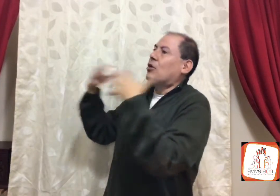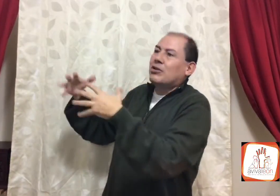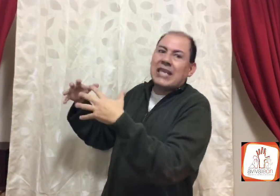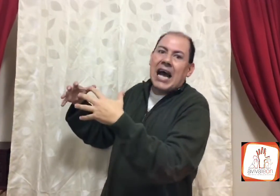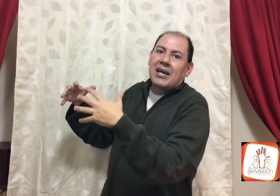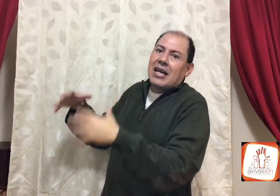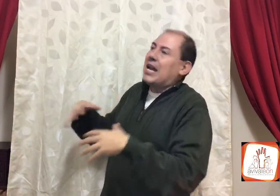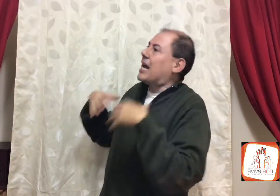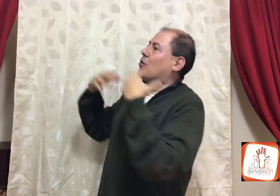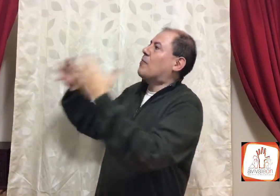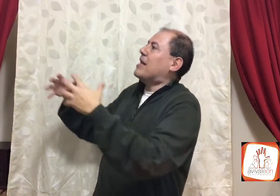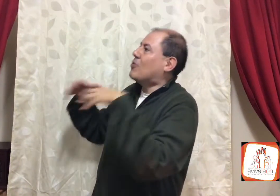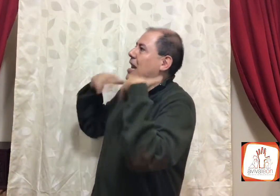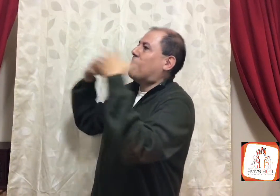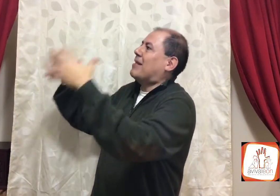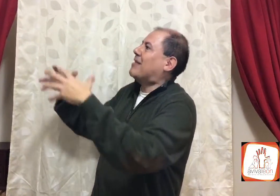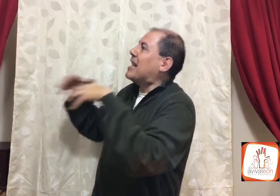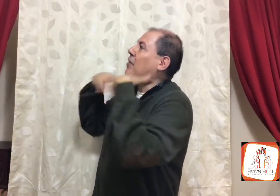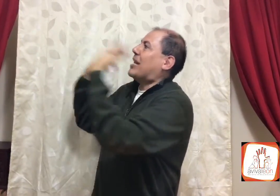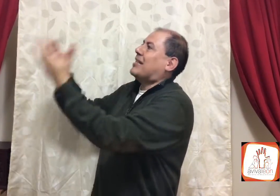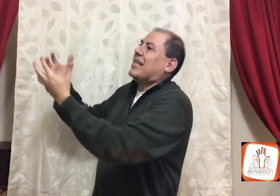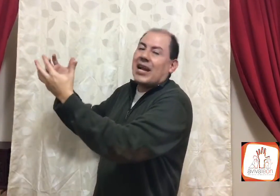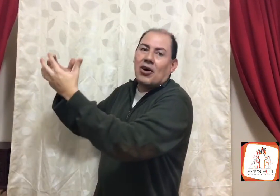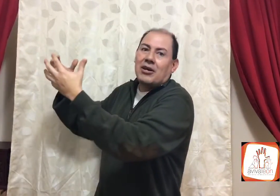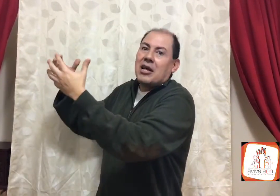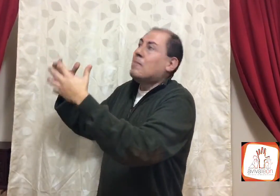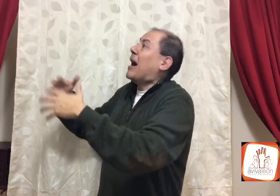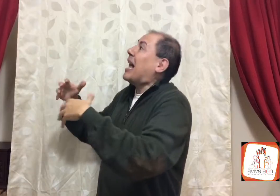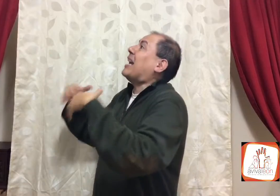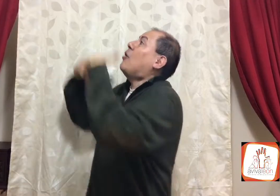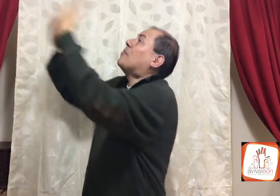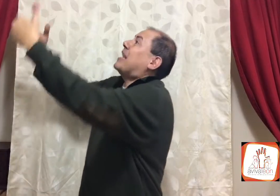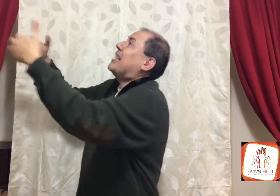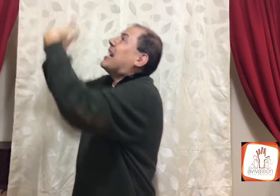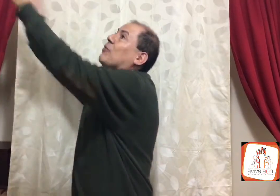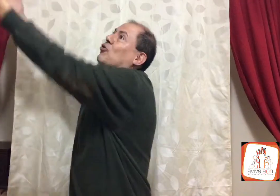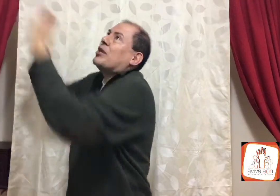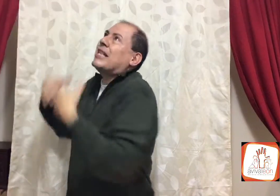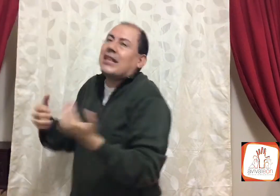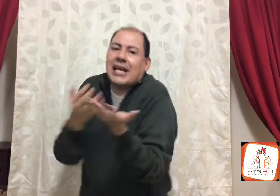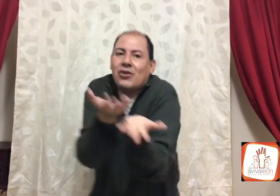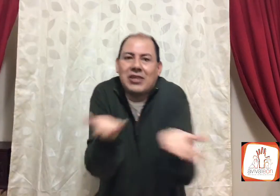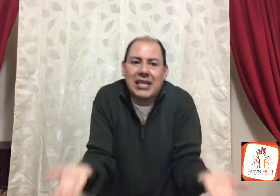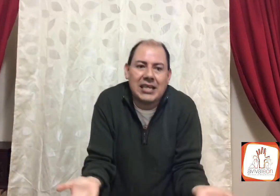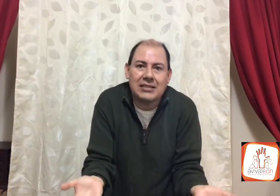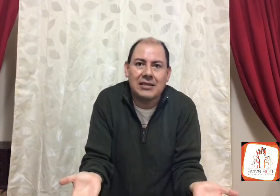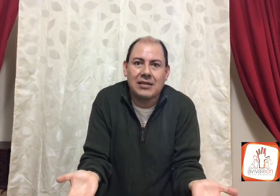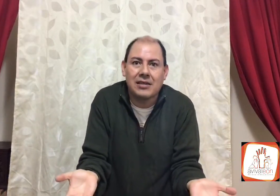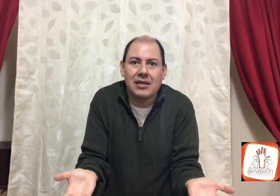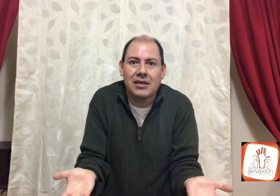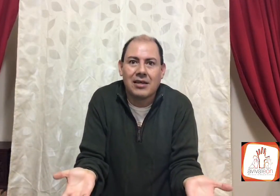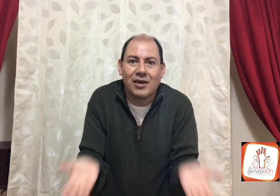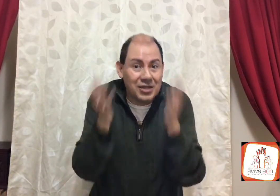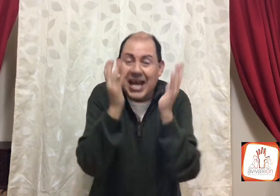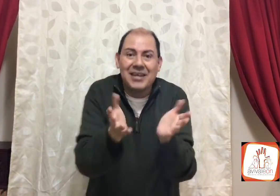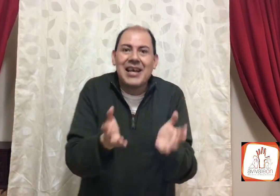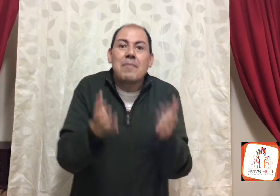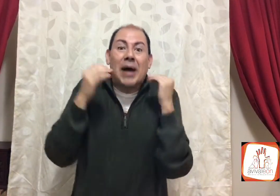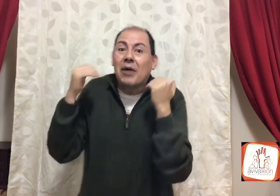usa el argumento de la mentira o del dinero, para obtener la autoridad que no tienes, o sea, para